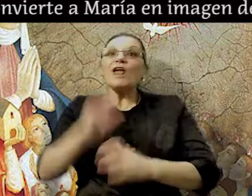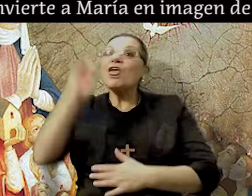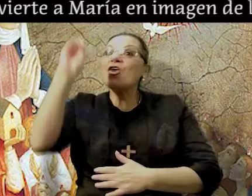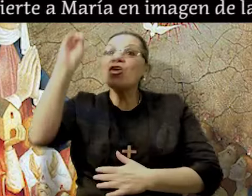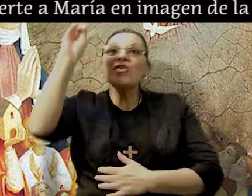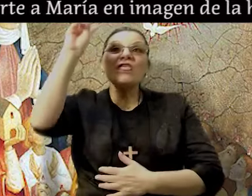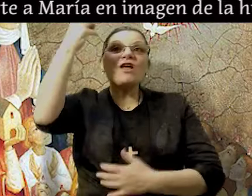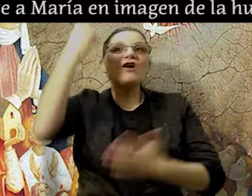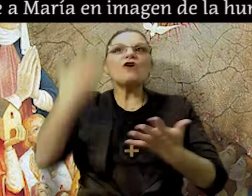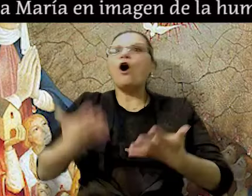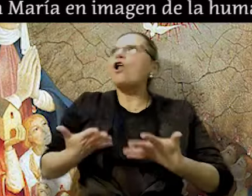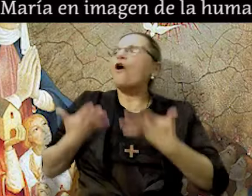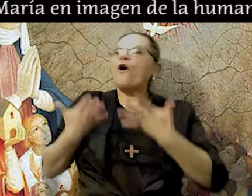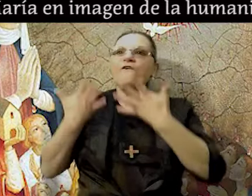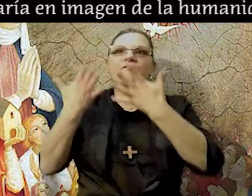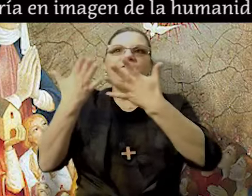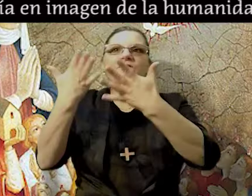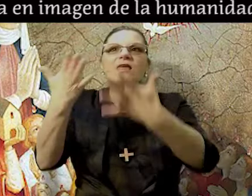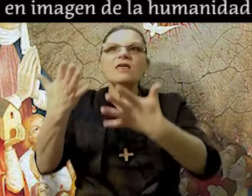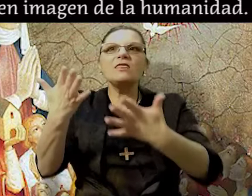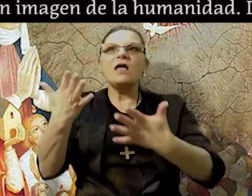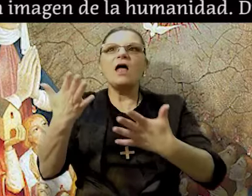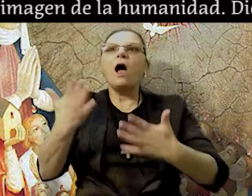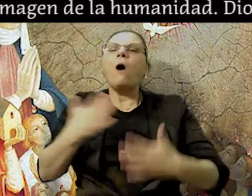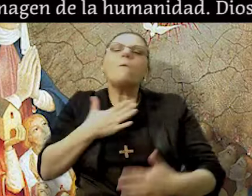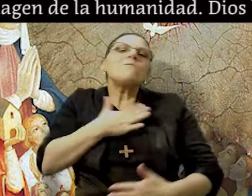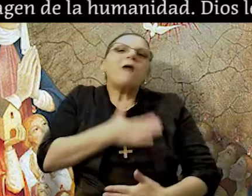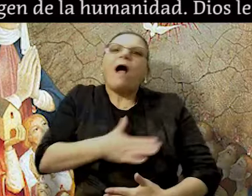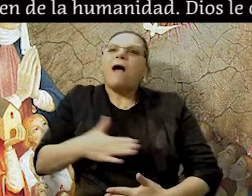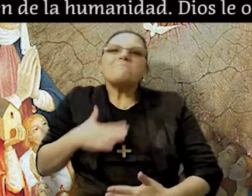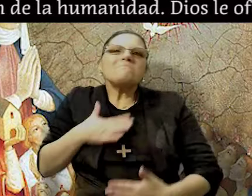Dios le ofrece una amable cercanía.